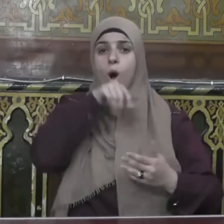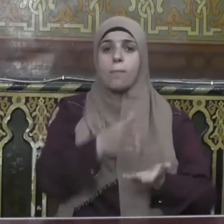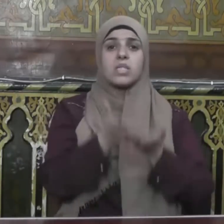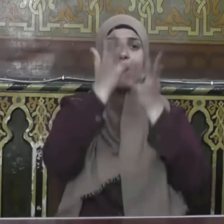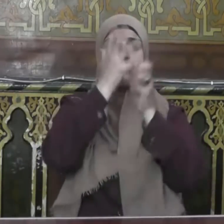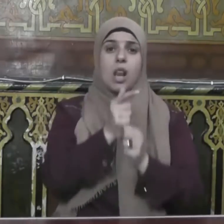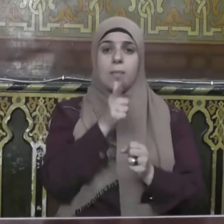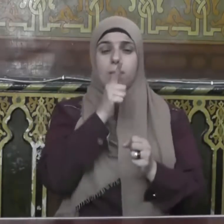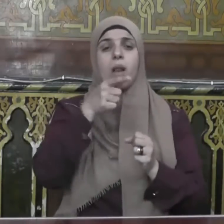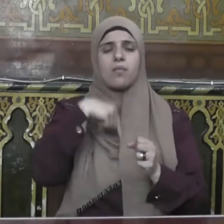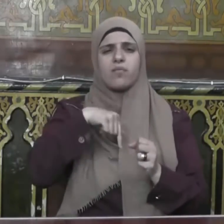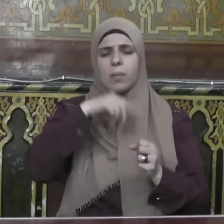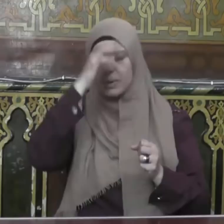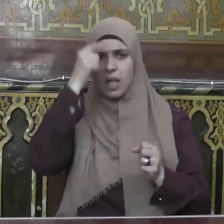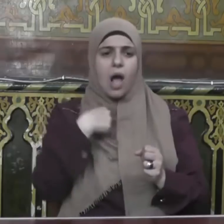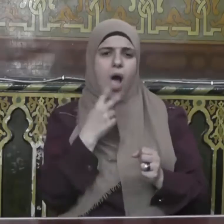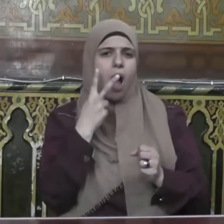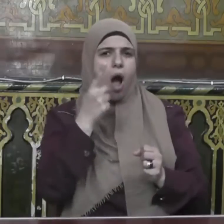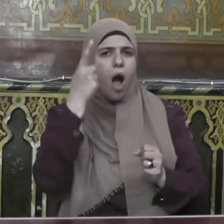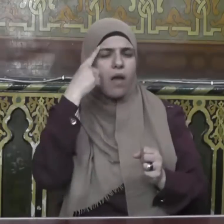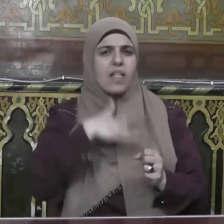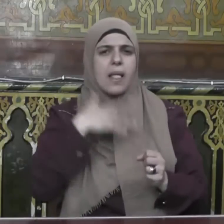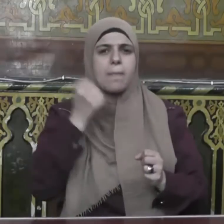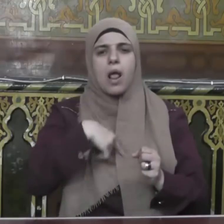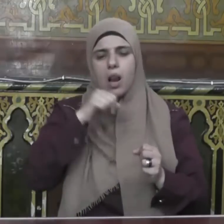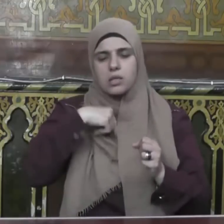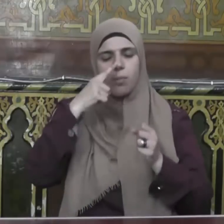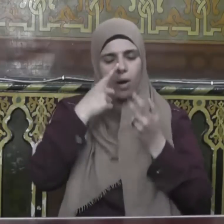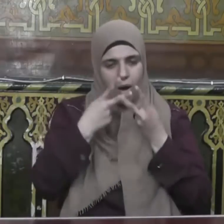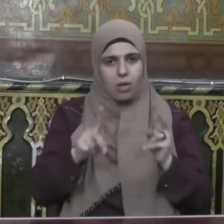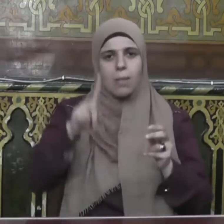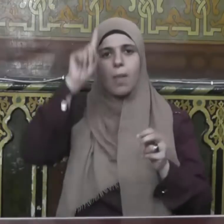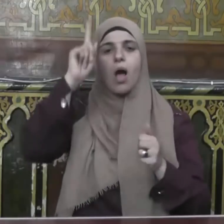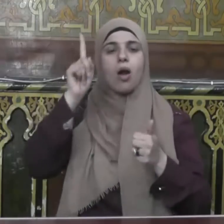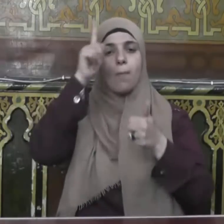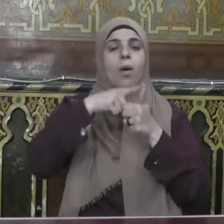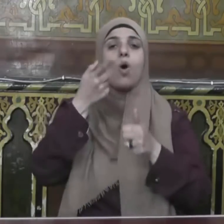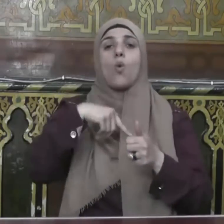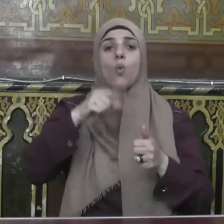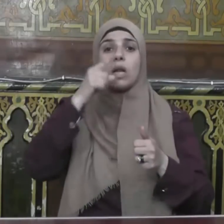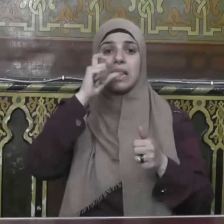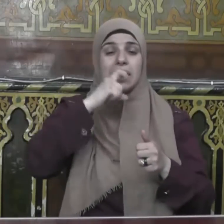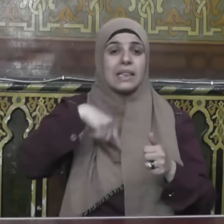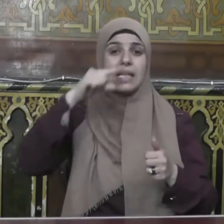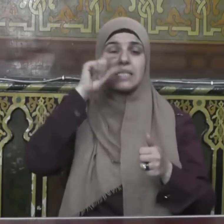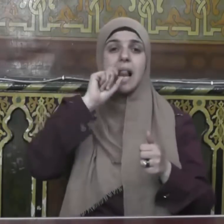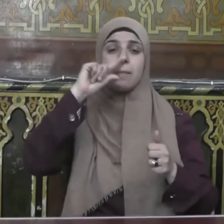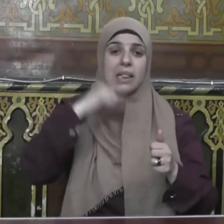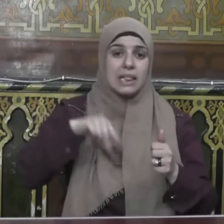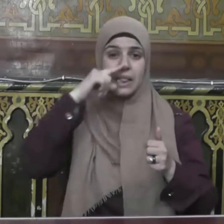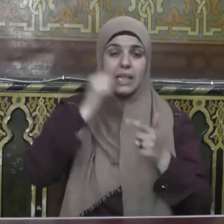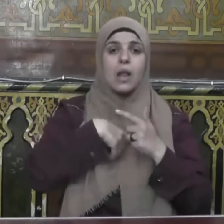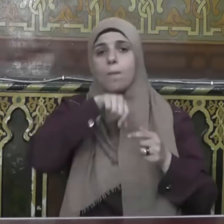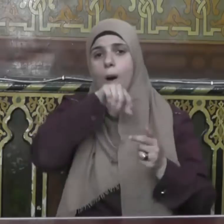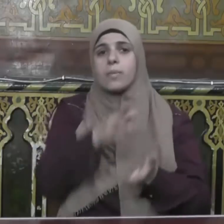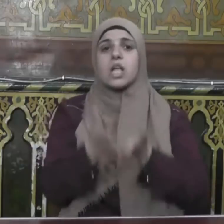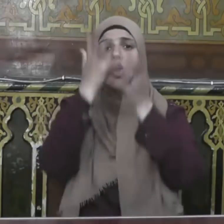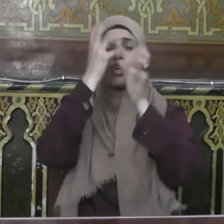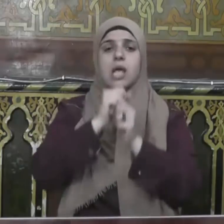ذاق طعم الإيمان من رضي بالله ربا وبالإسلام دينا وبمحمد صلى الله عليه وسلم رسولا